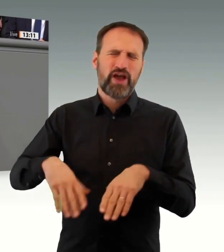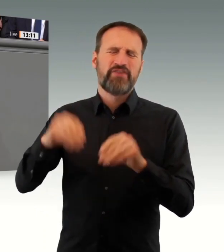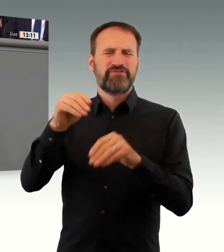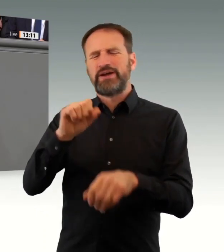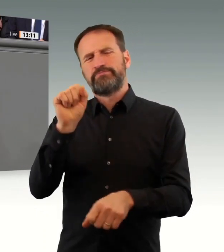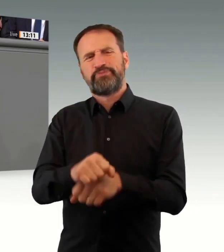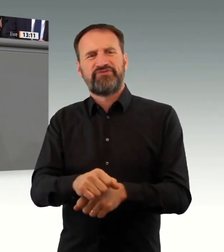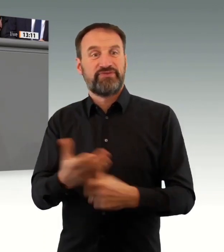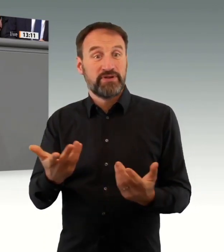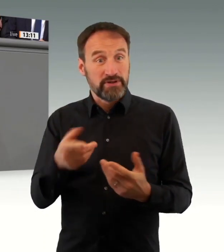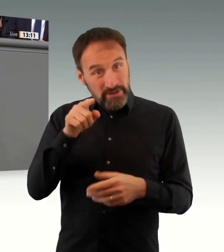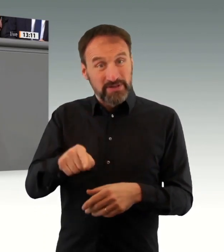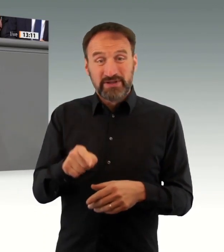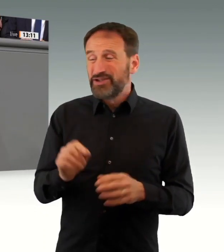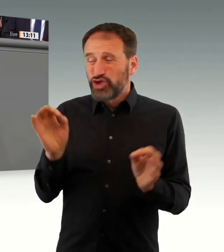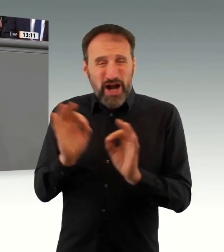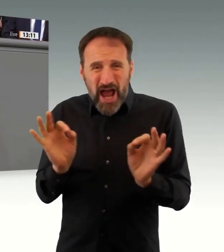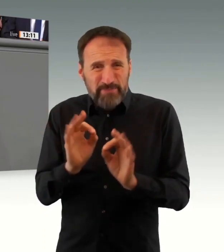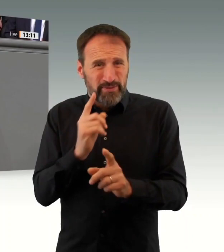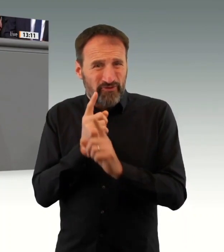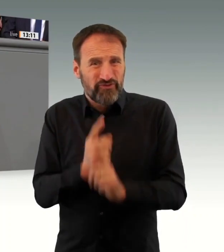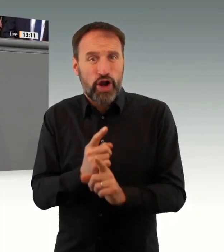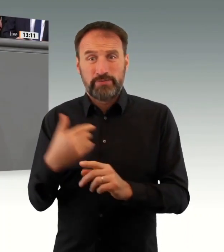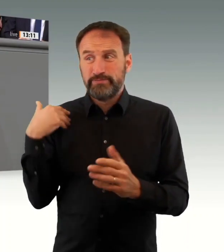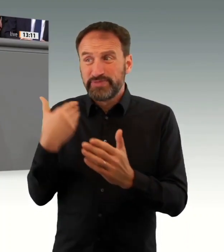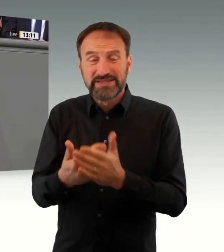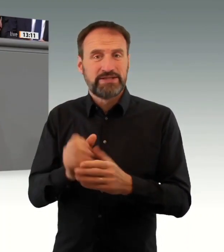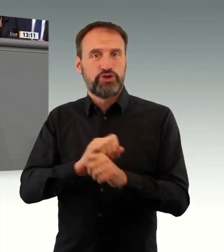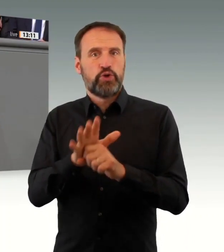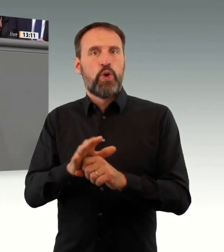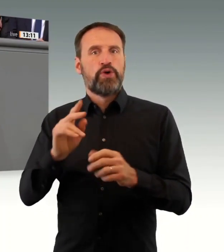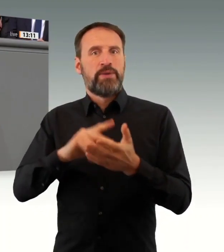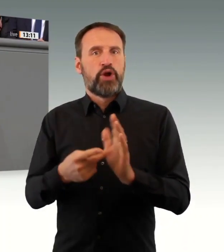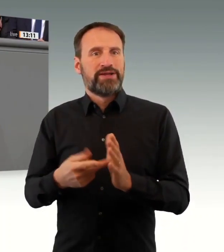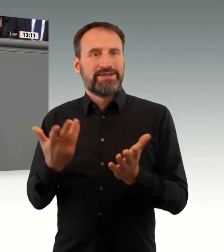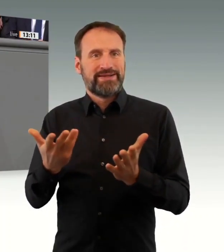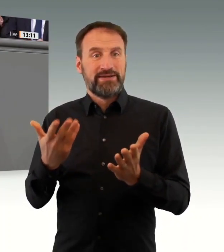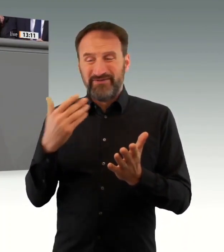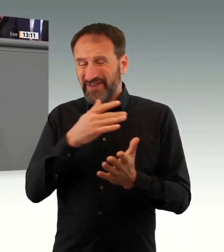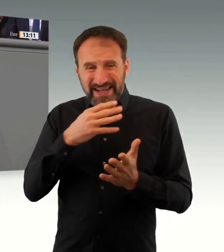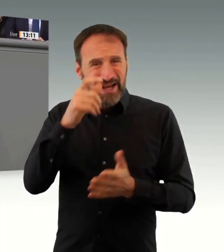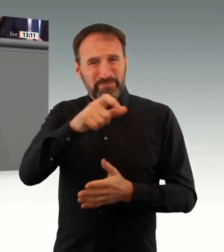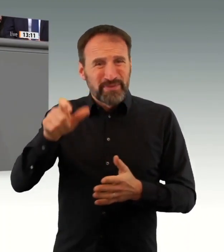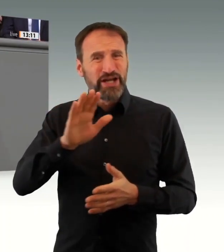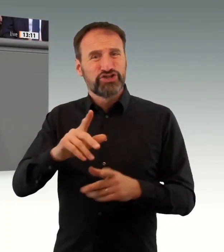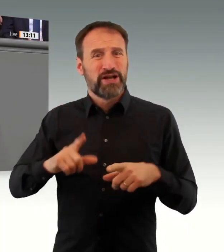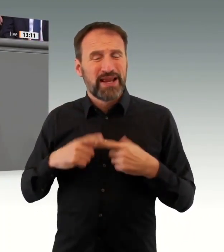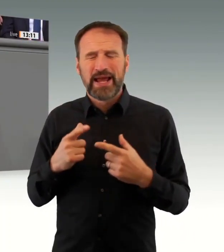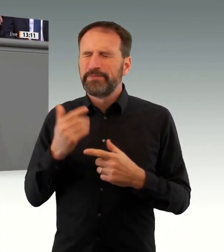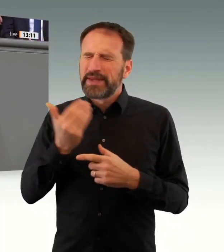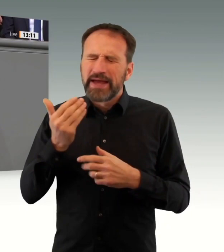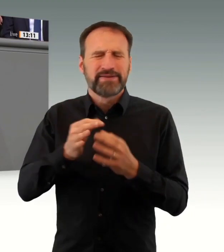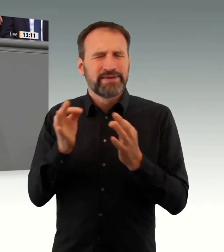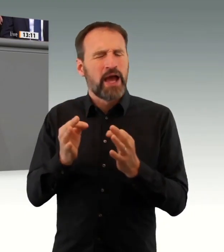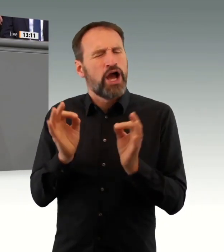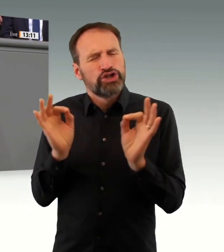anscheinend nicht den gewünschten Erfolg brachte, soll es nun die Vergewaltigung von Teilen des Volkes durch den Impfzwang